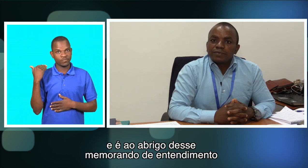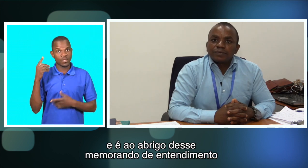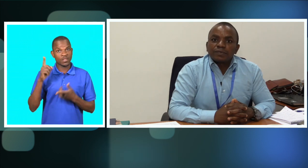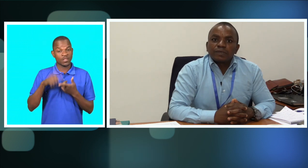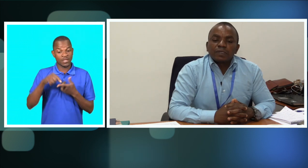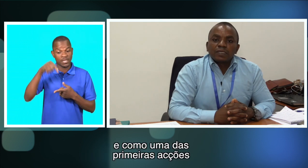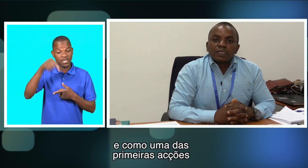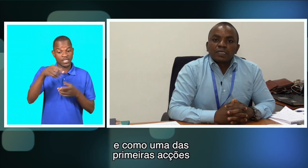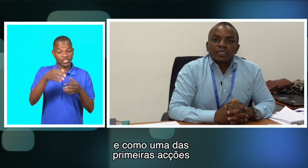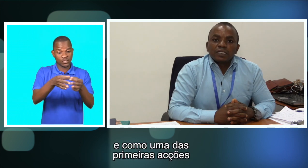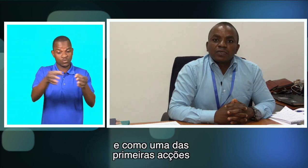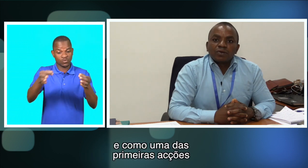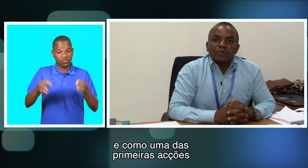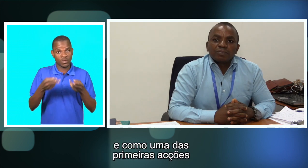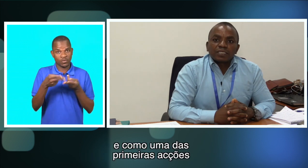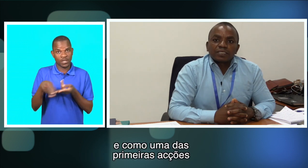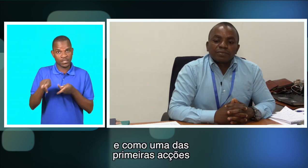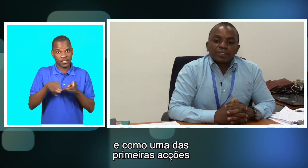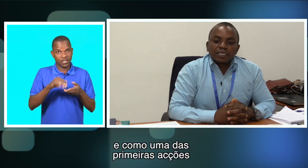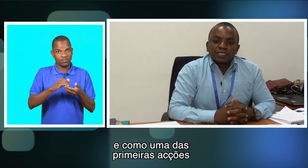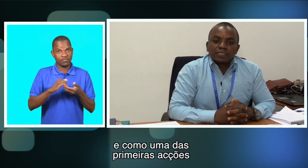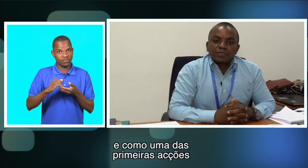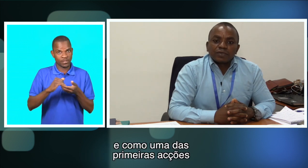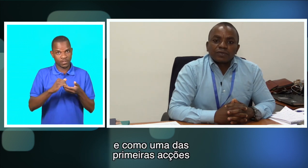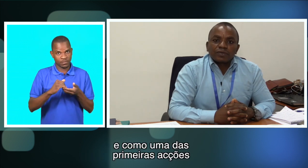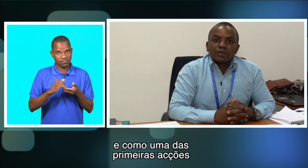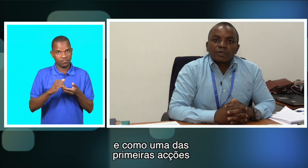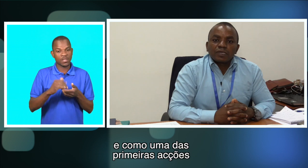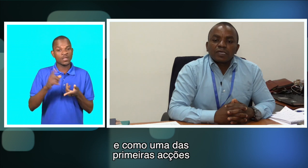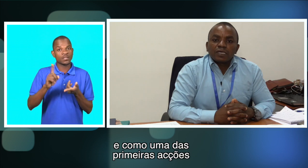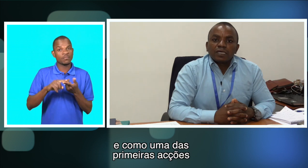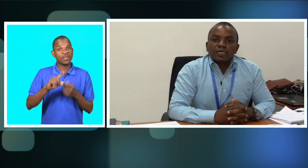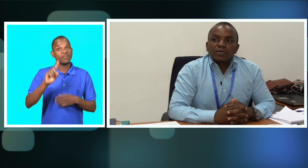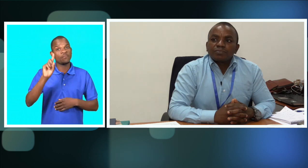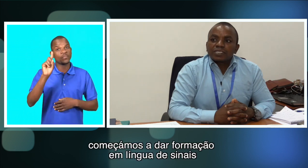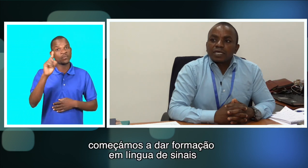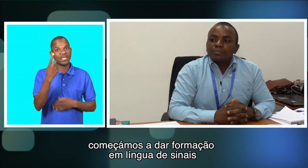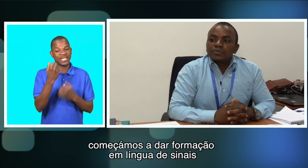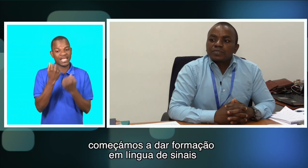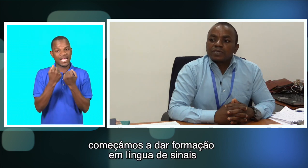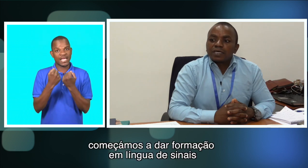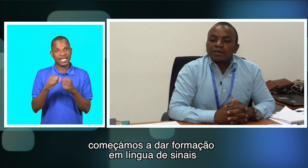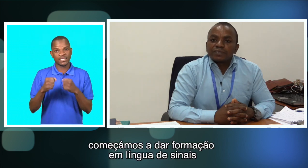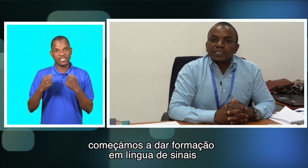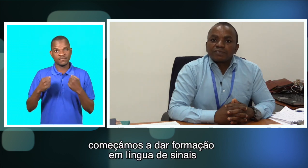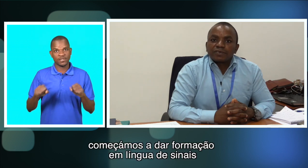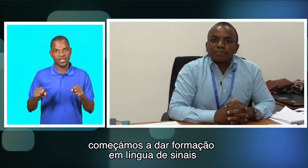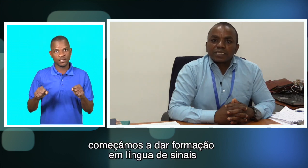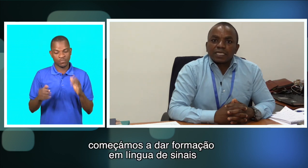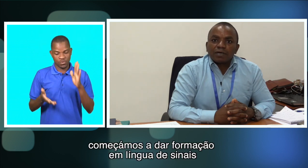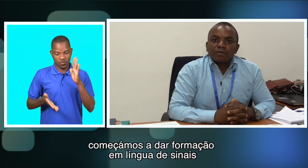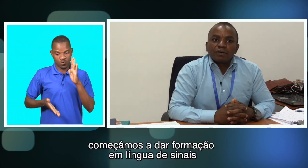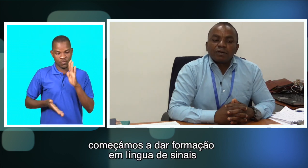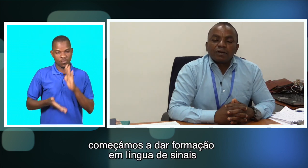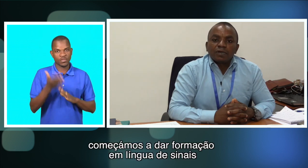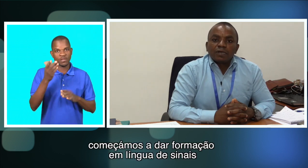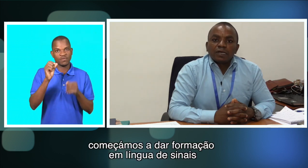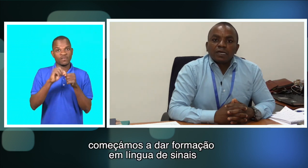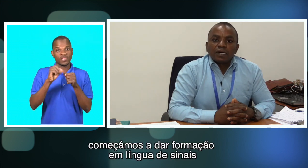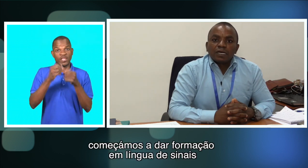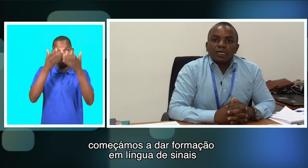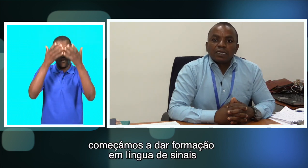entendimento E como uma das primeiras ações Começamos a fazer formação